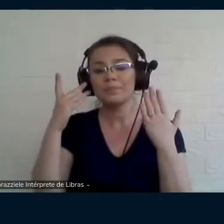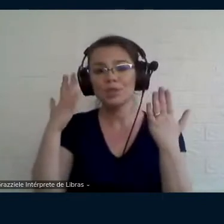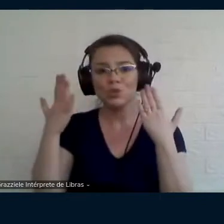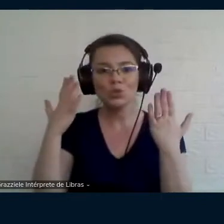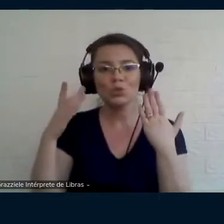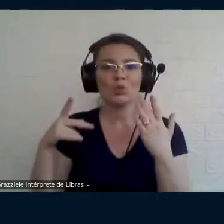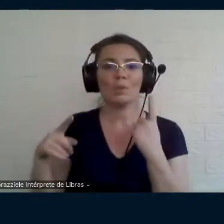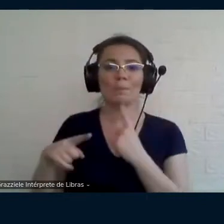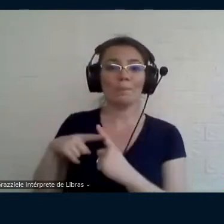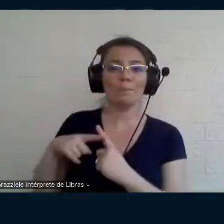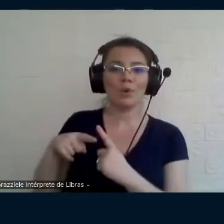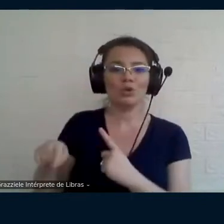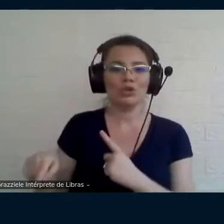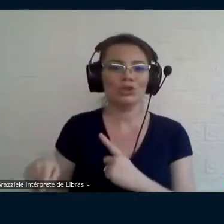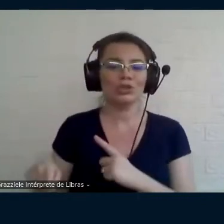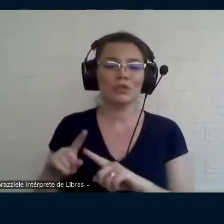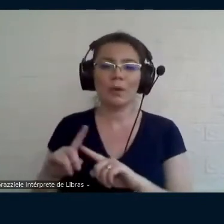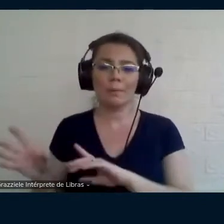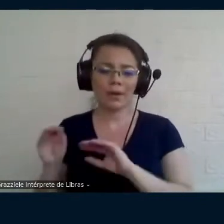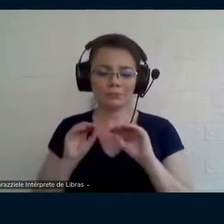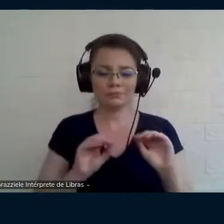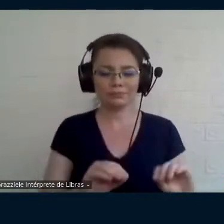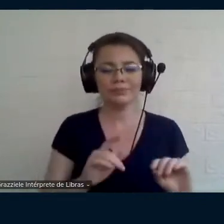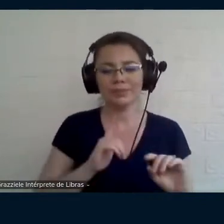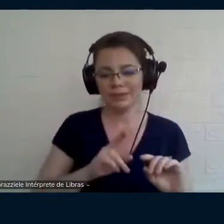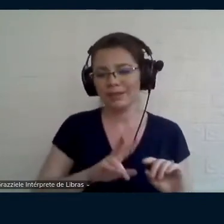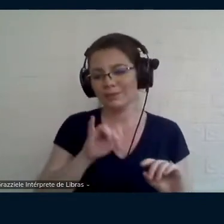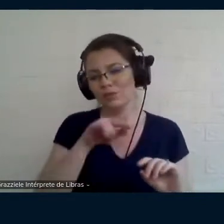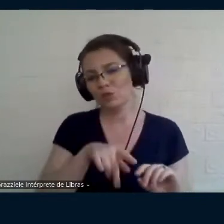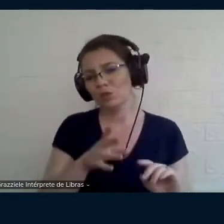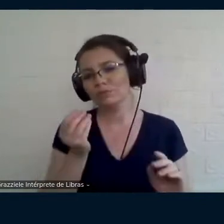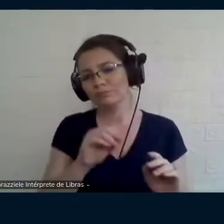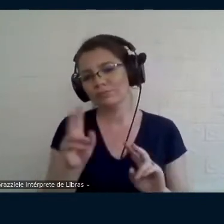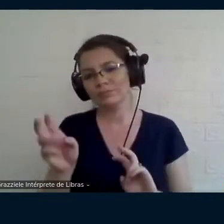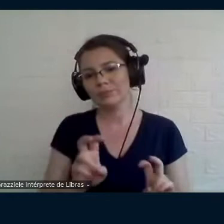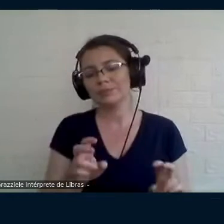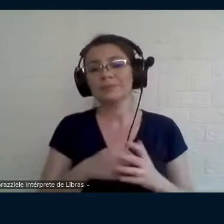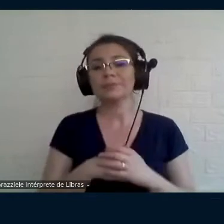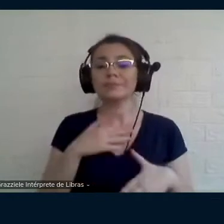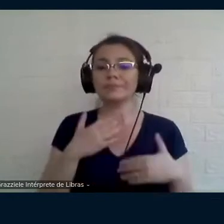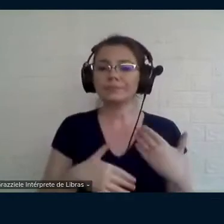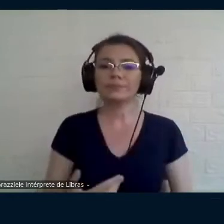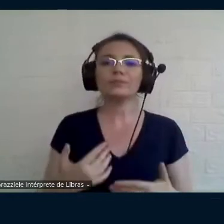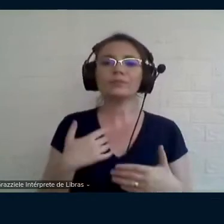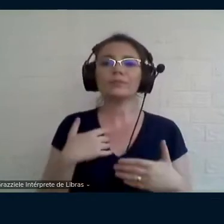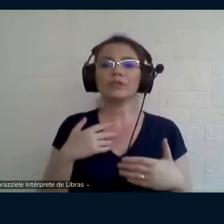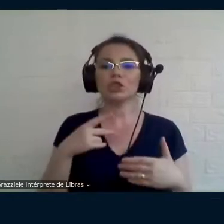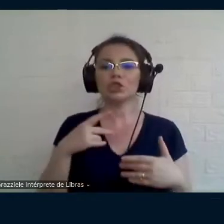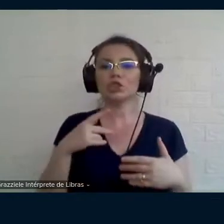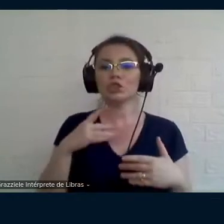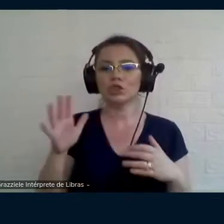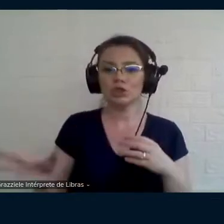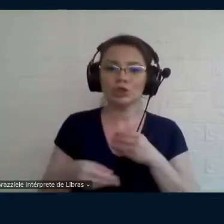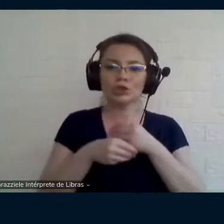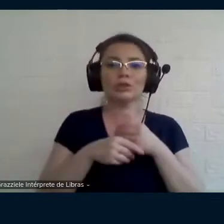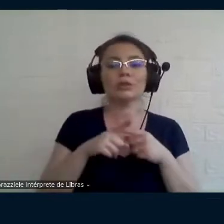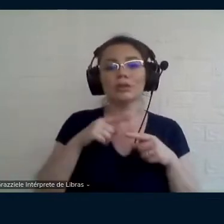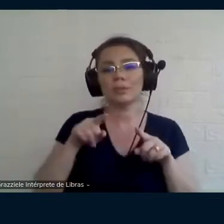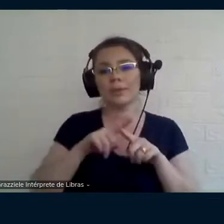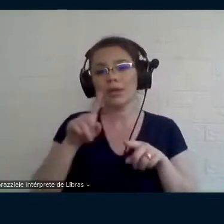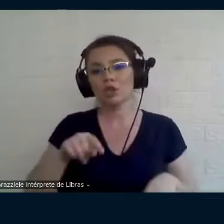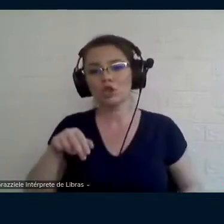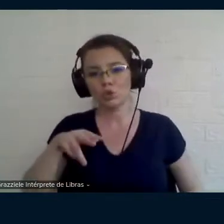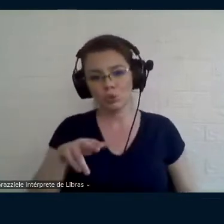essa parte eu acho que o conceito de memória dos processos compensatórios de colaboração da zona de desenvolvimento